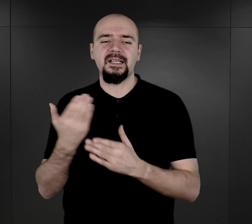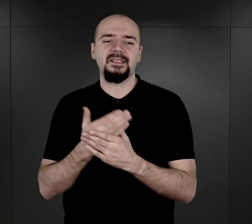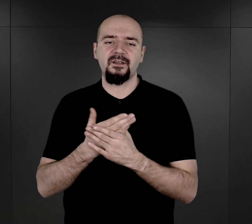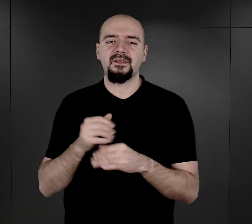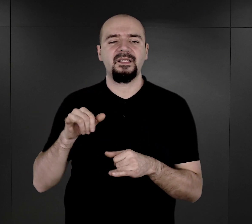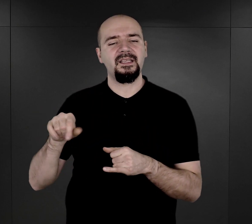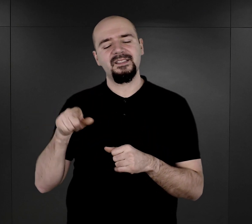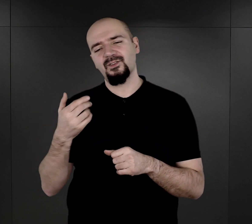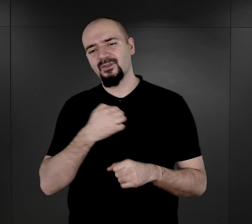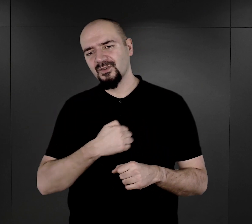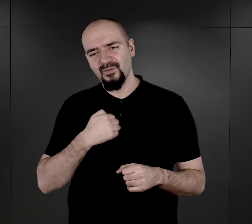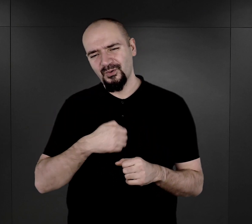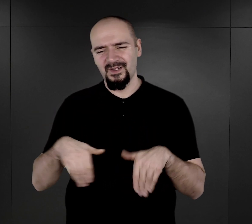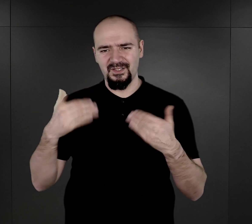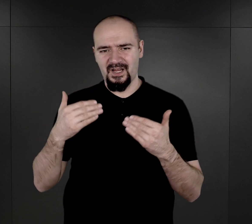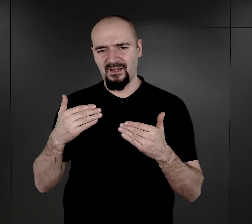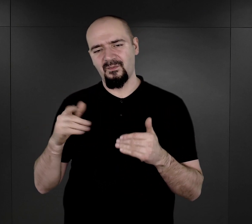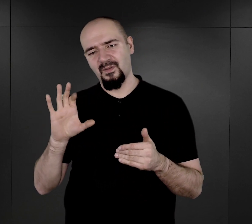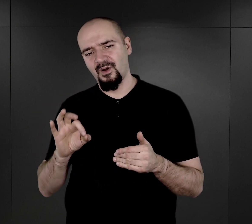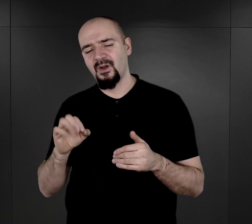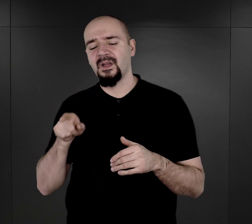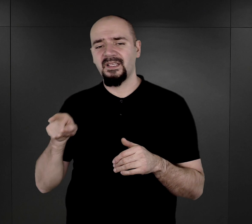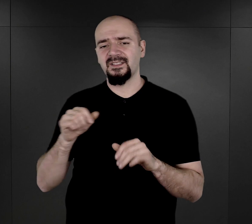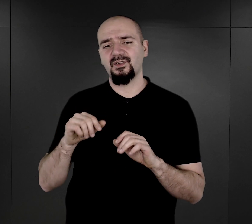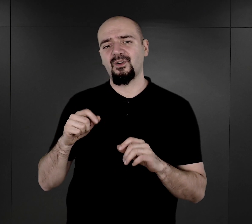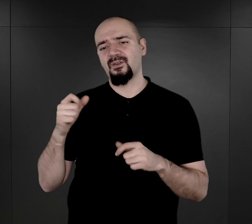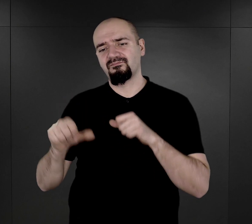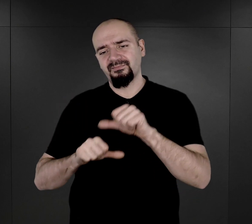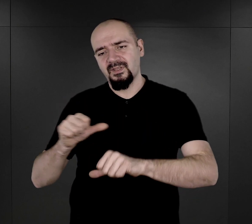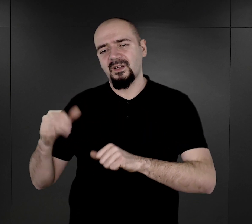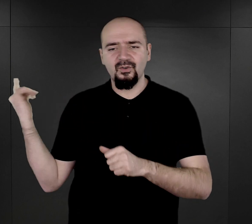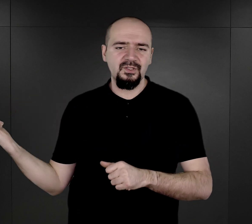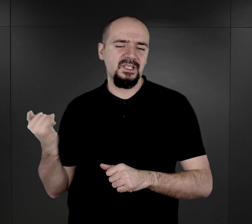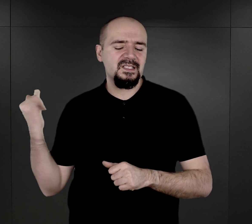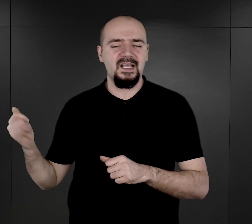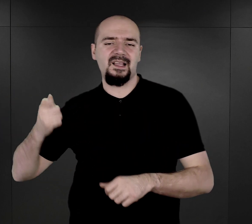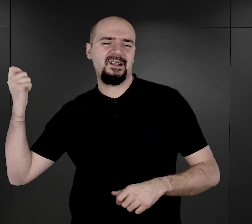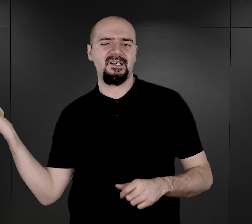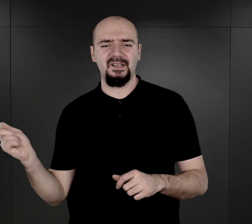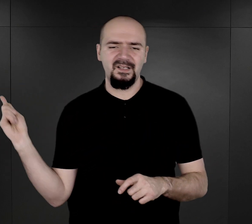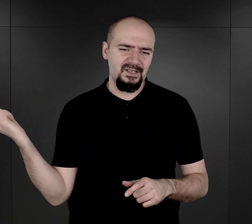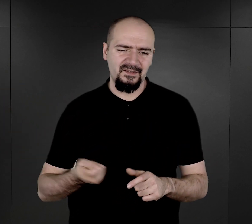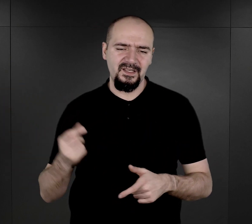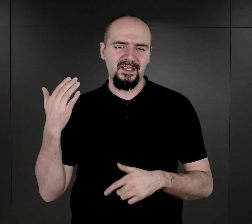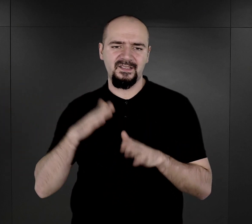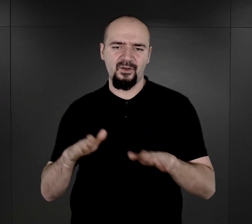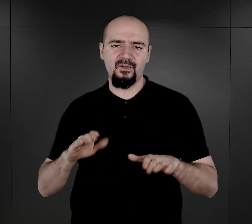smutny dzień, ponieważ jest to rocznica likwidacji, ale jednocześnie to zachowanie pamięci,